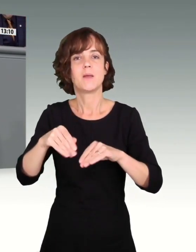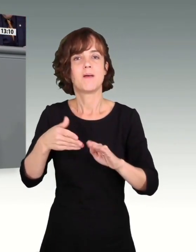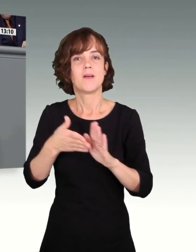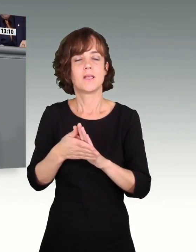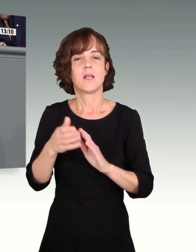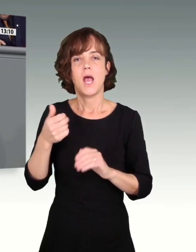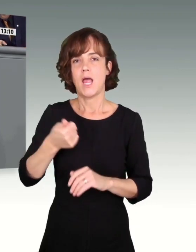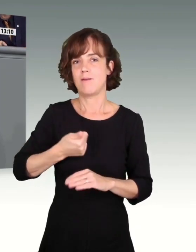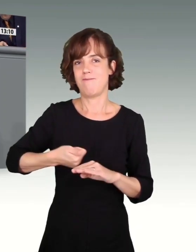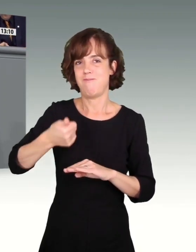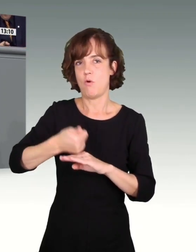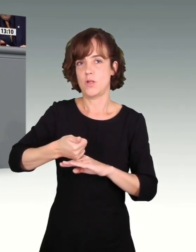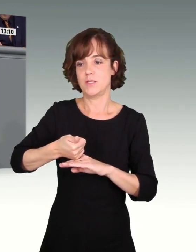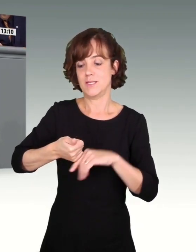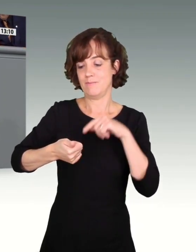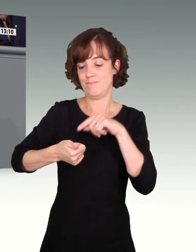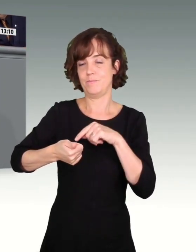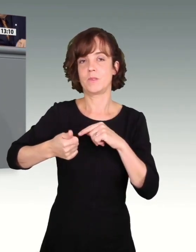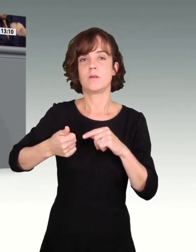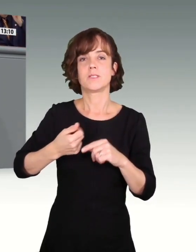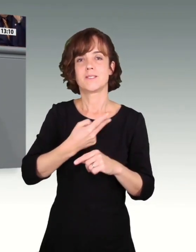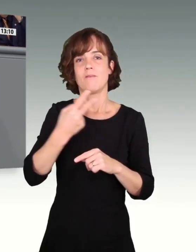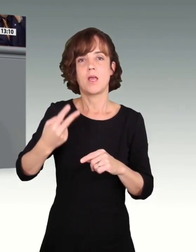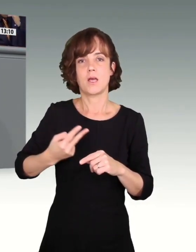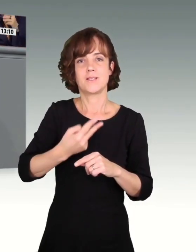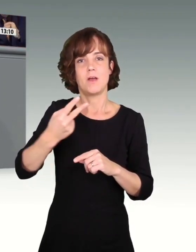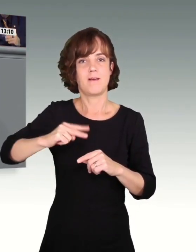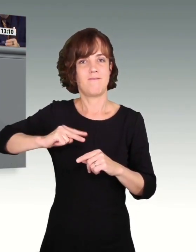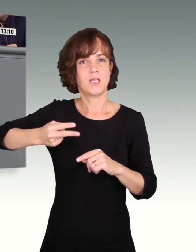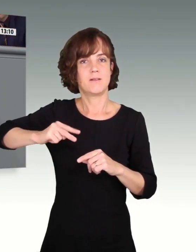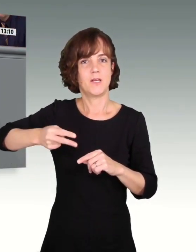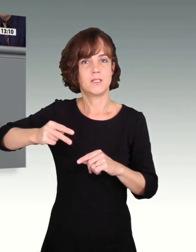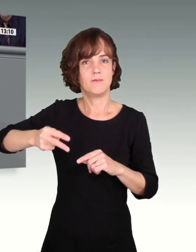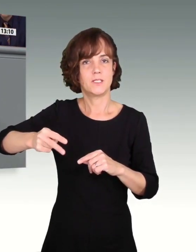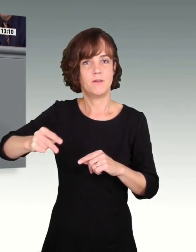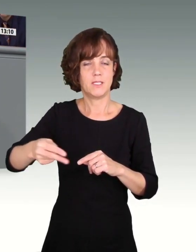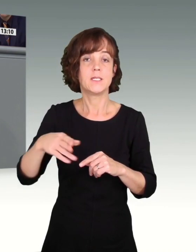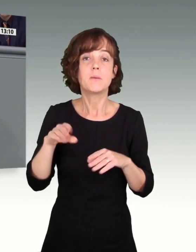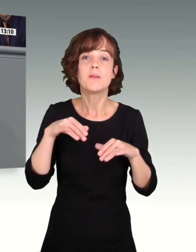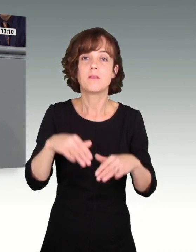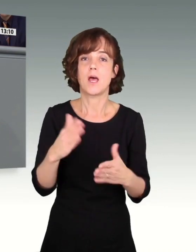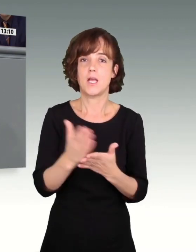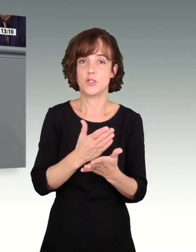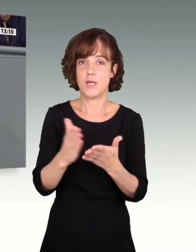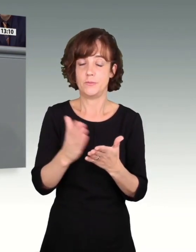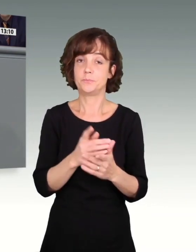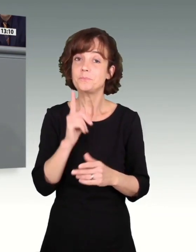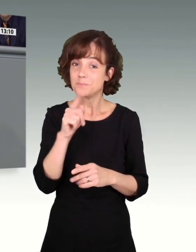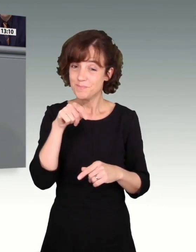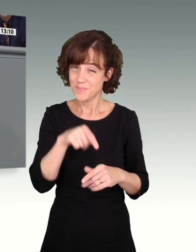einen Vorsitzenden, der alle zwei Jahre wechselt, damit man auch vor allen Dingen eine Entscheidung hat. Diese Entscheidung